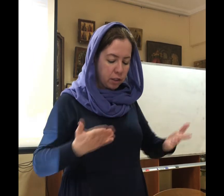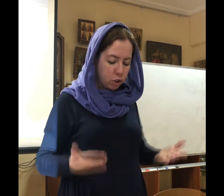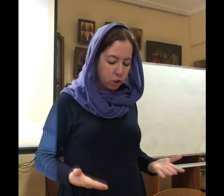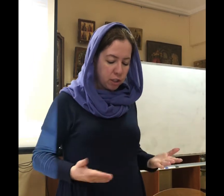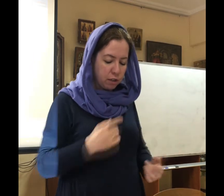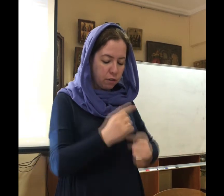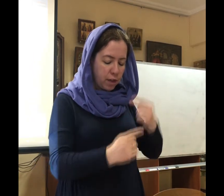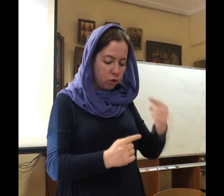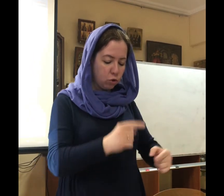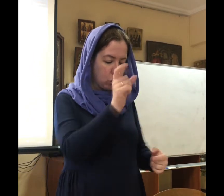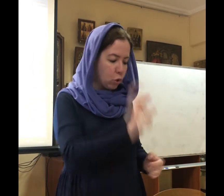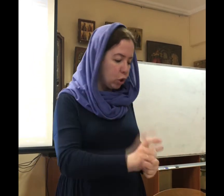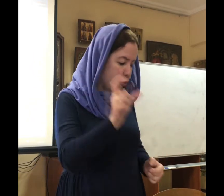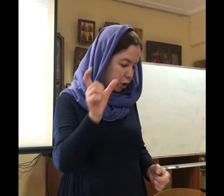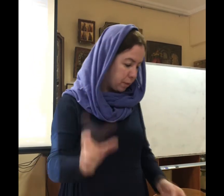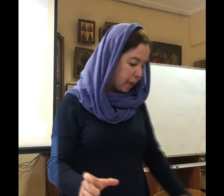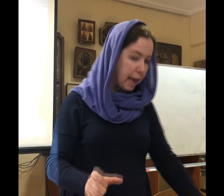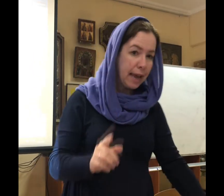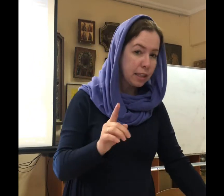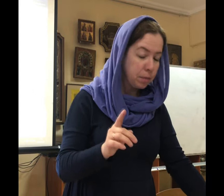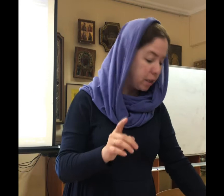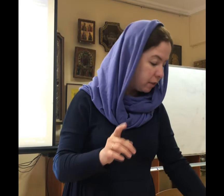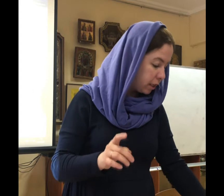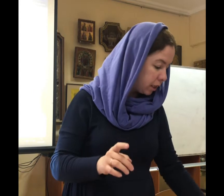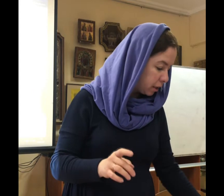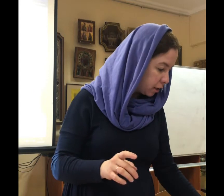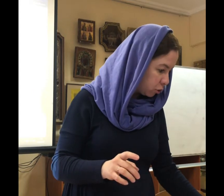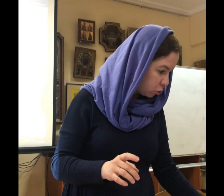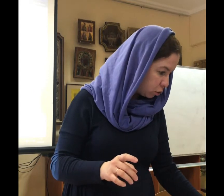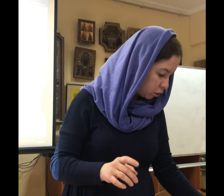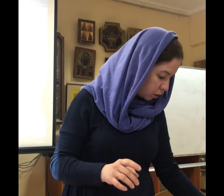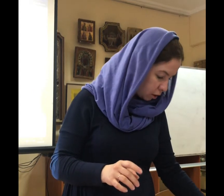жизнь вечную людям. Это мы говорили насчет…